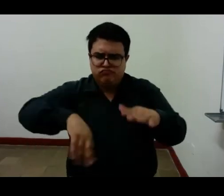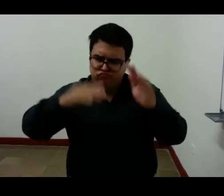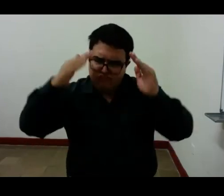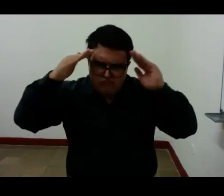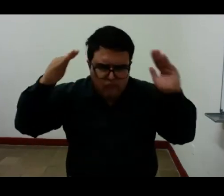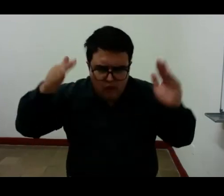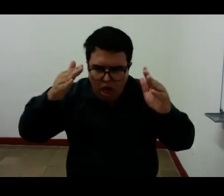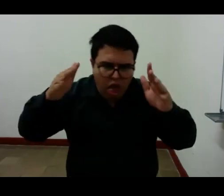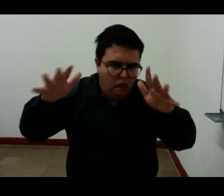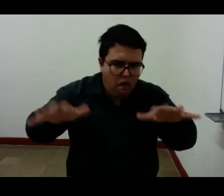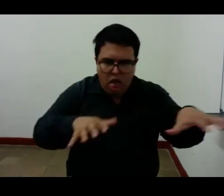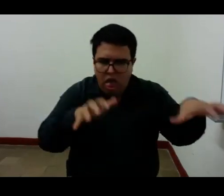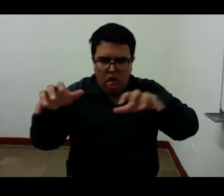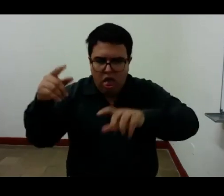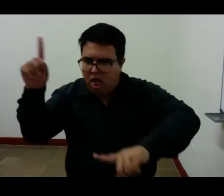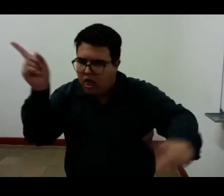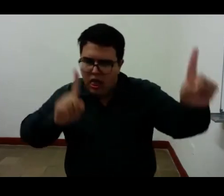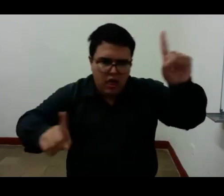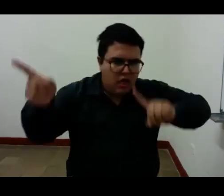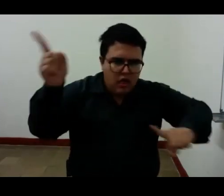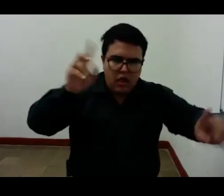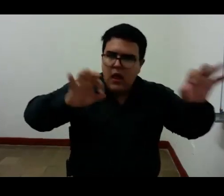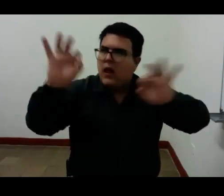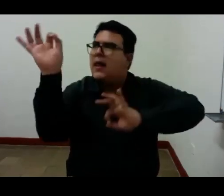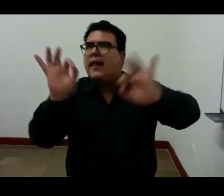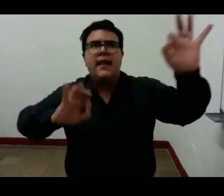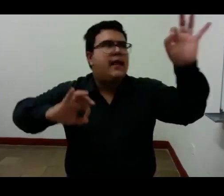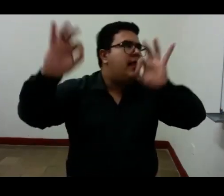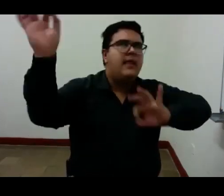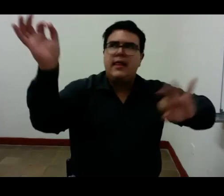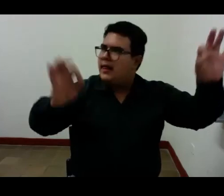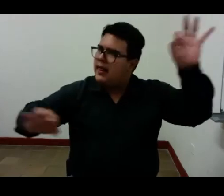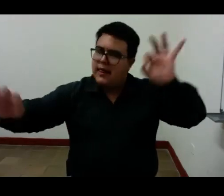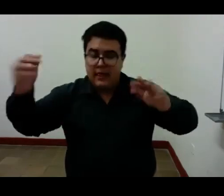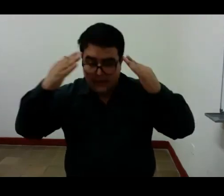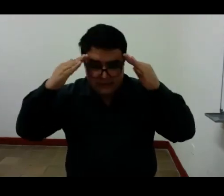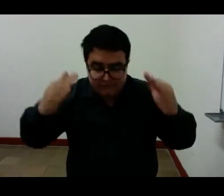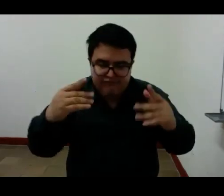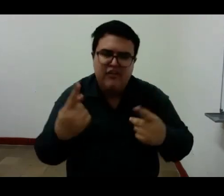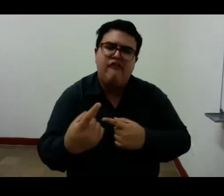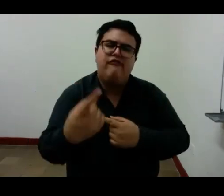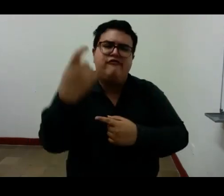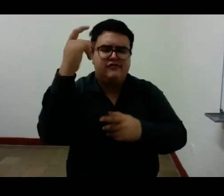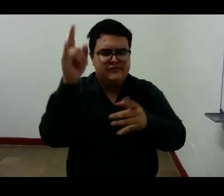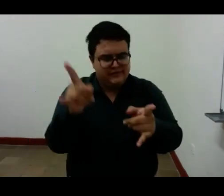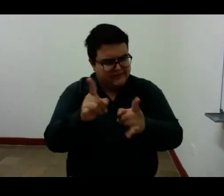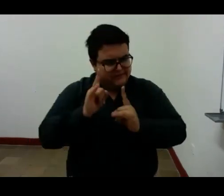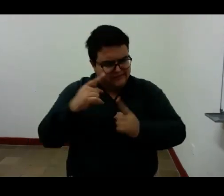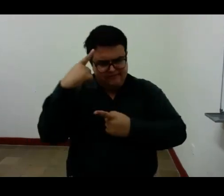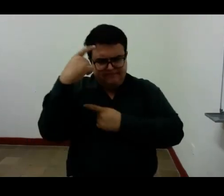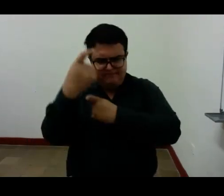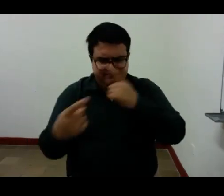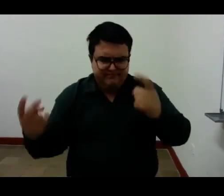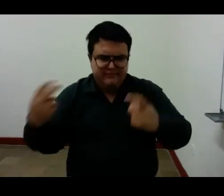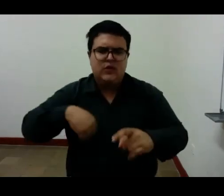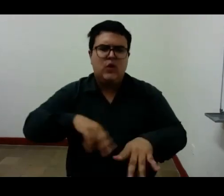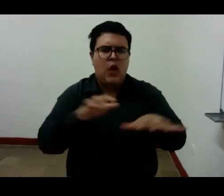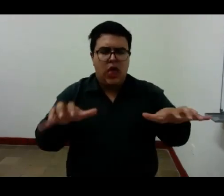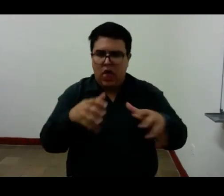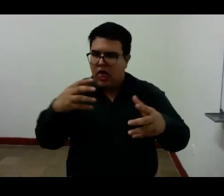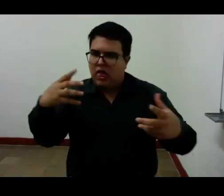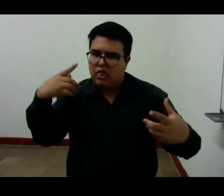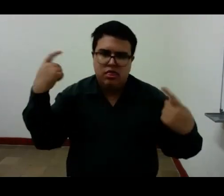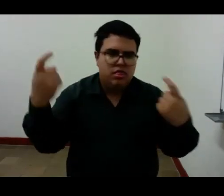a la tensión necesaria para conservar el mismo yo a través de las tentaciones